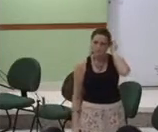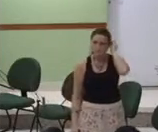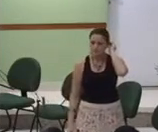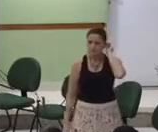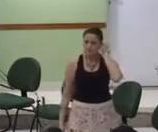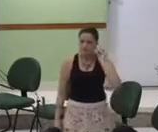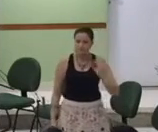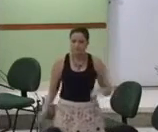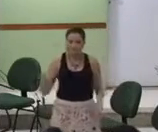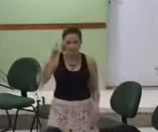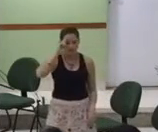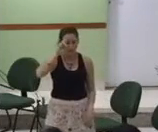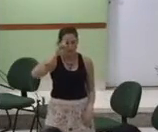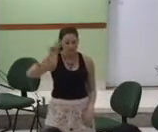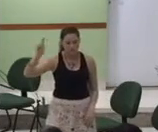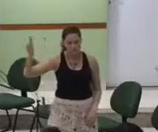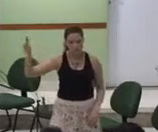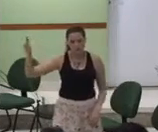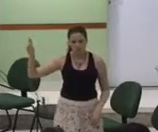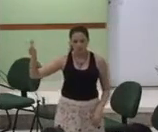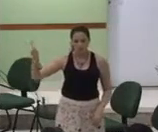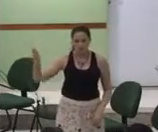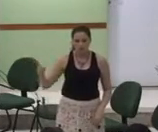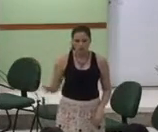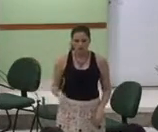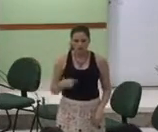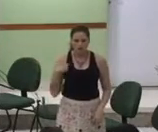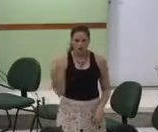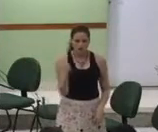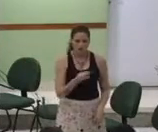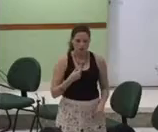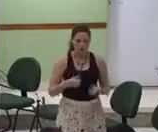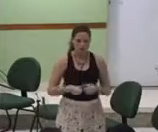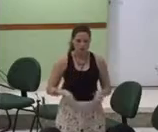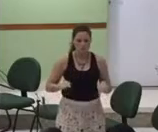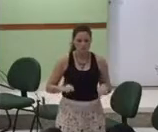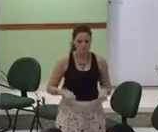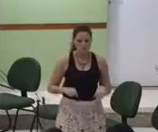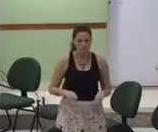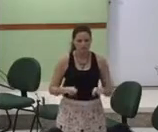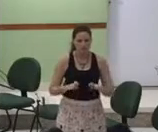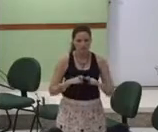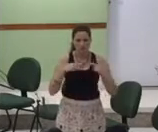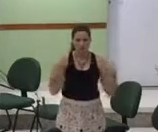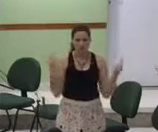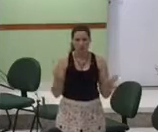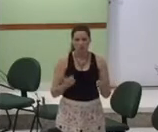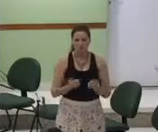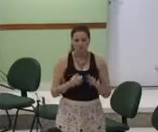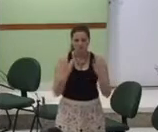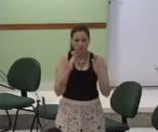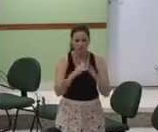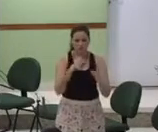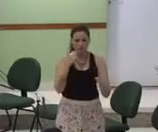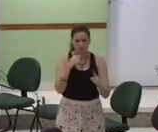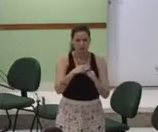Senhor Senhor Temos nesta noite Oh Pai Nos reunimos aqui Como igreja Para te prestar esse